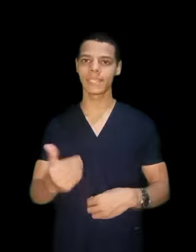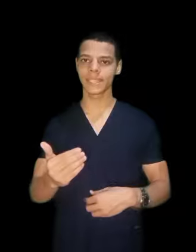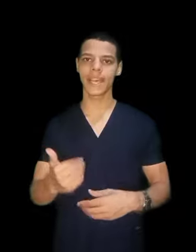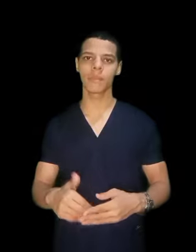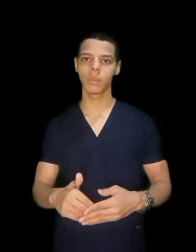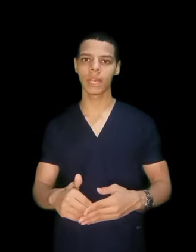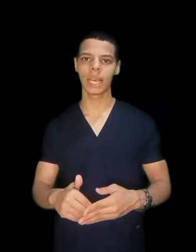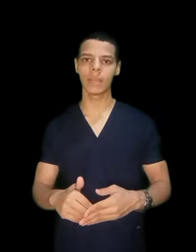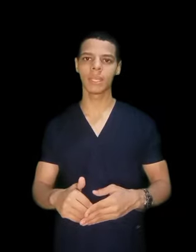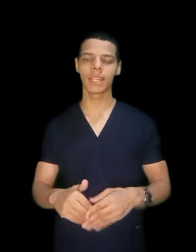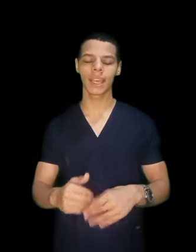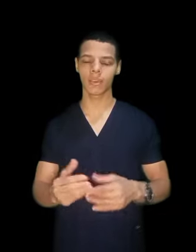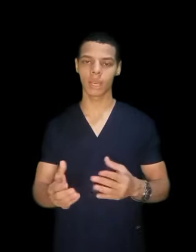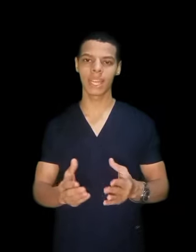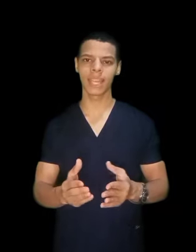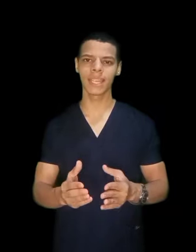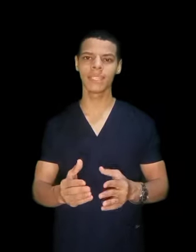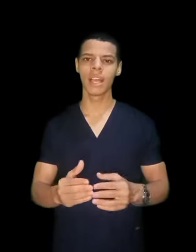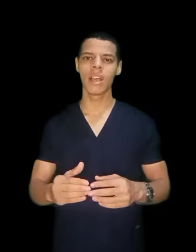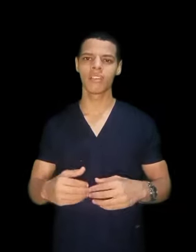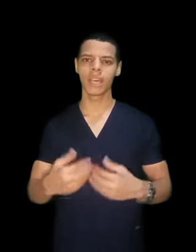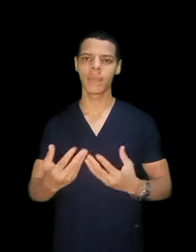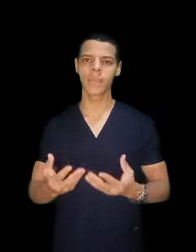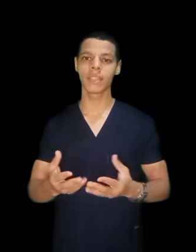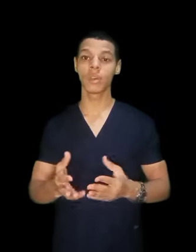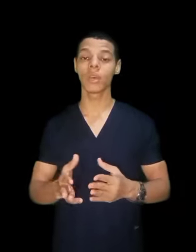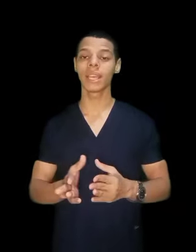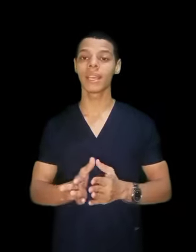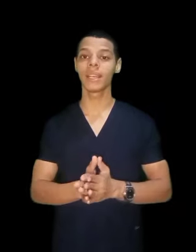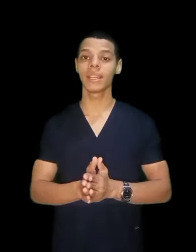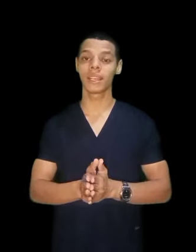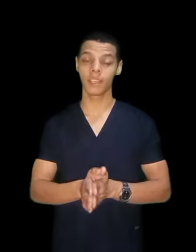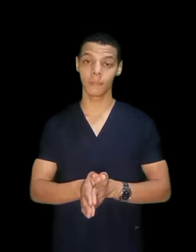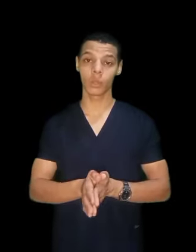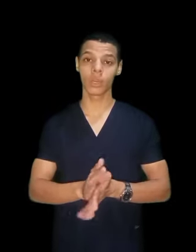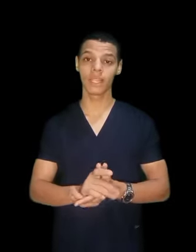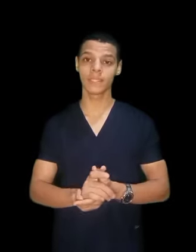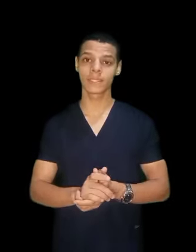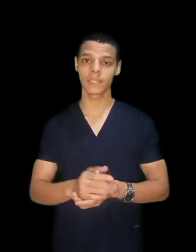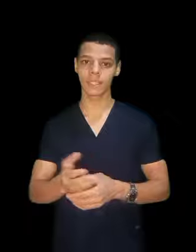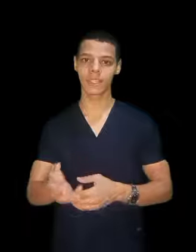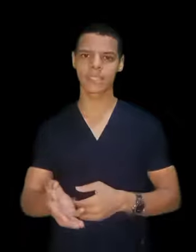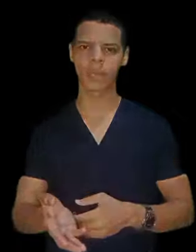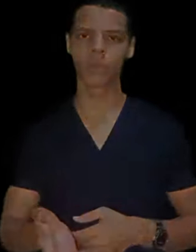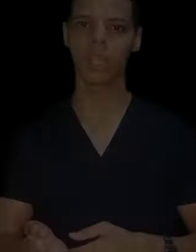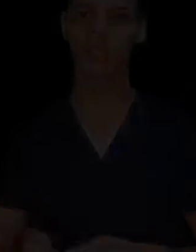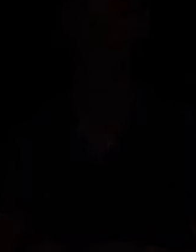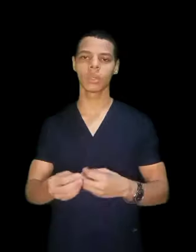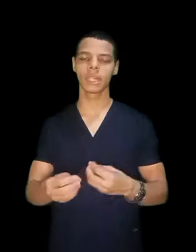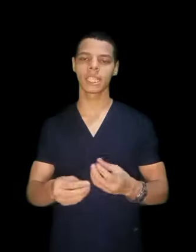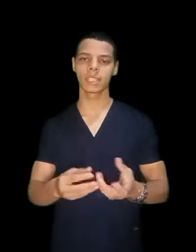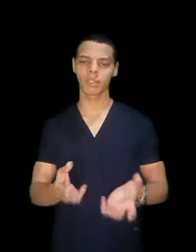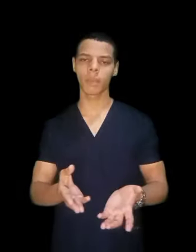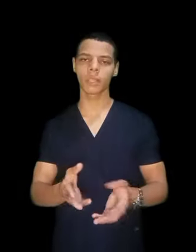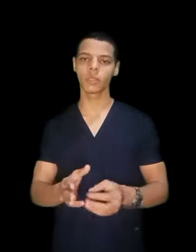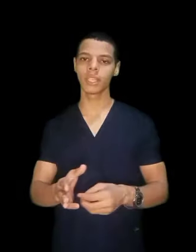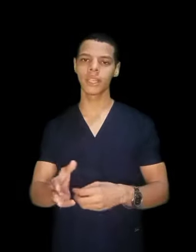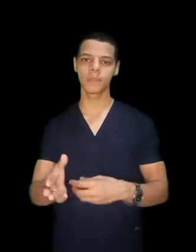تنسيقها بيبقى اقل منك او ايا كان فيبدأ ان هو يقلل من كلية التنريد وطبعا قلنا